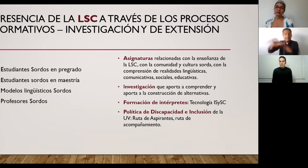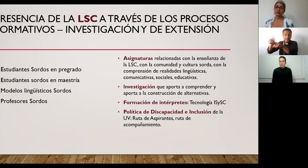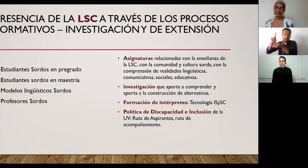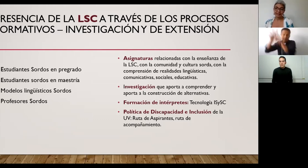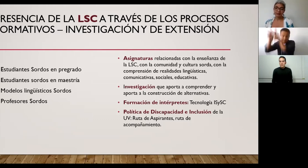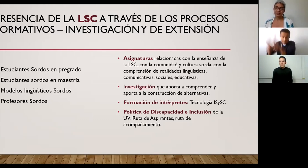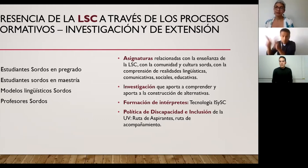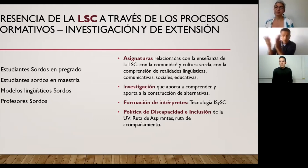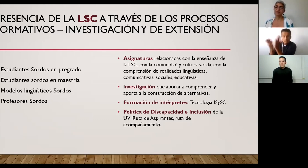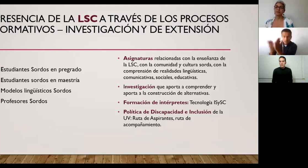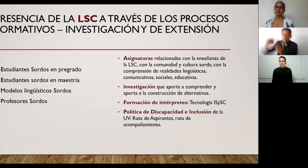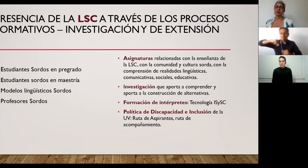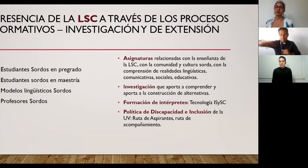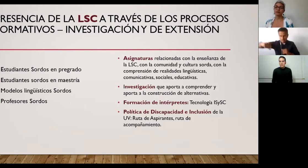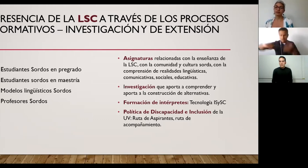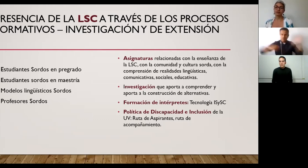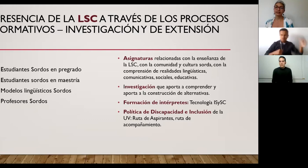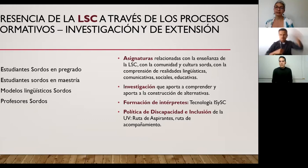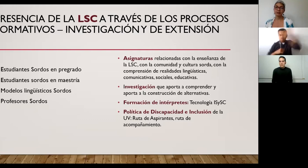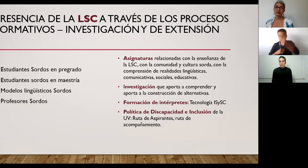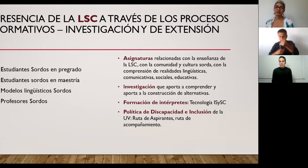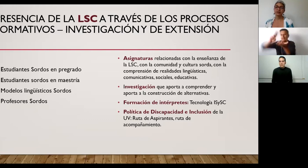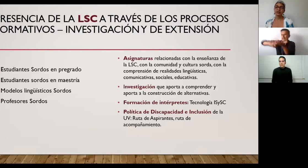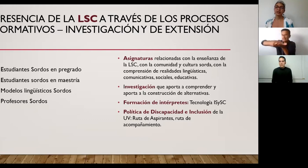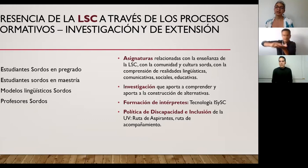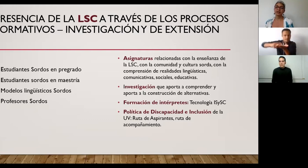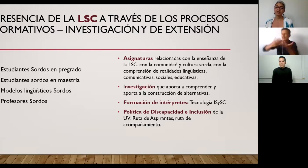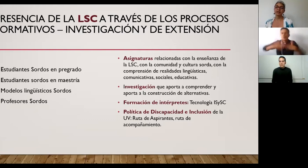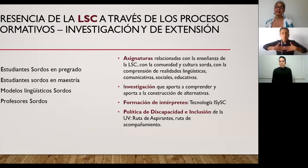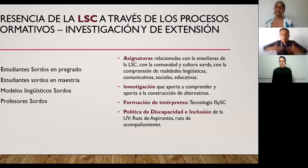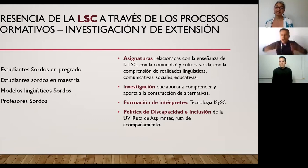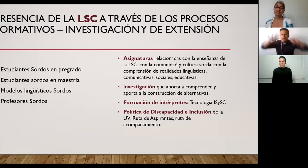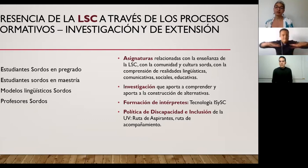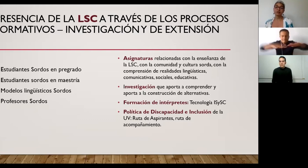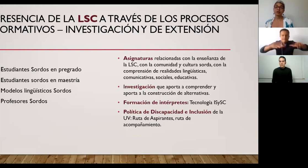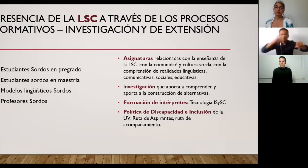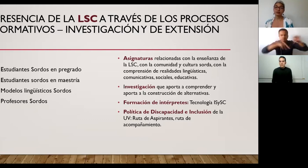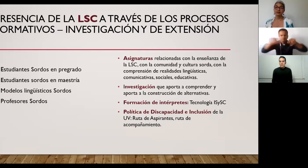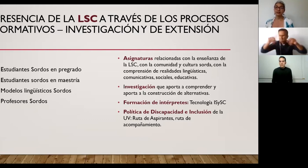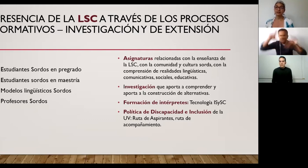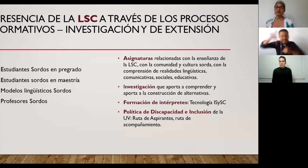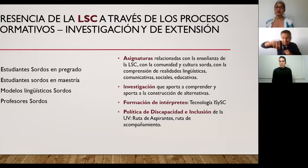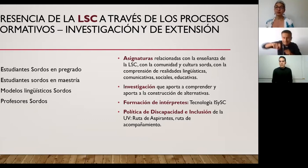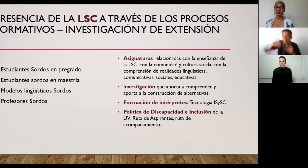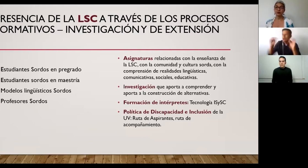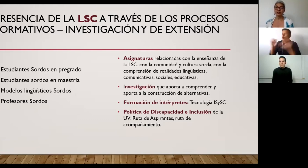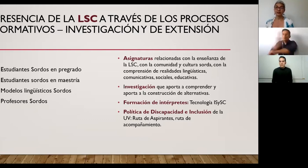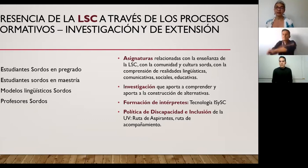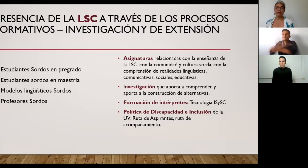su intérprete para todos los espacios académicos y si requiere alguna monitoría para tener un soporte adicional